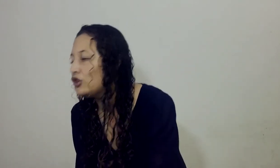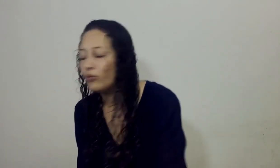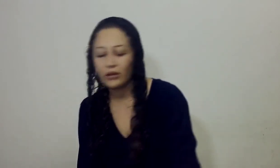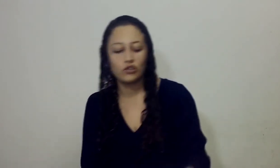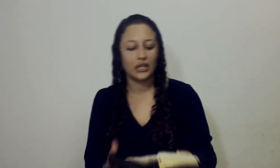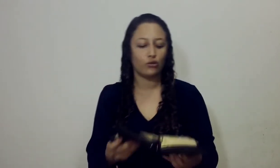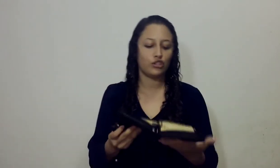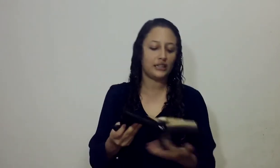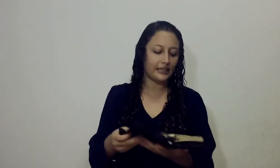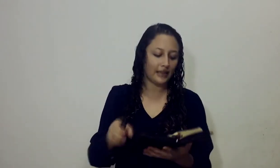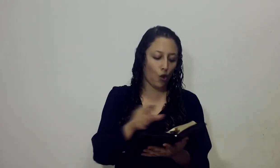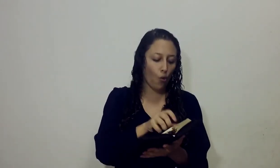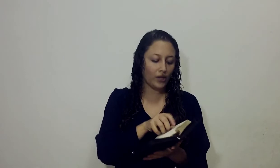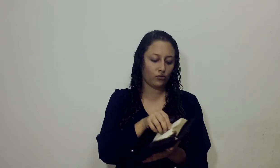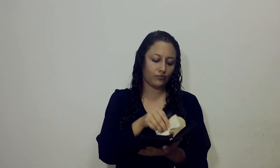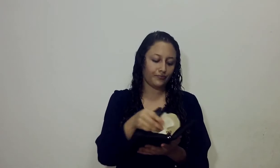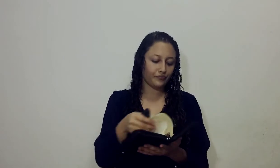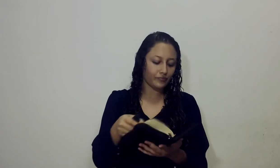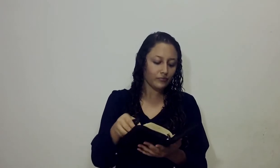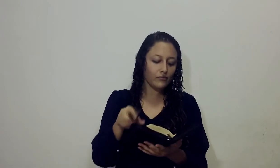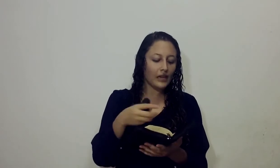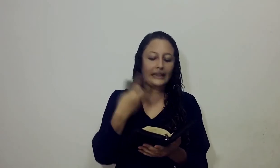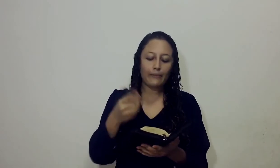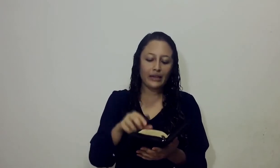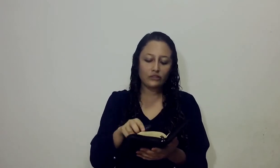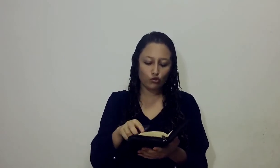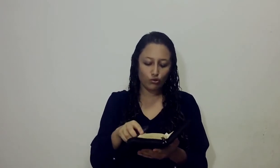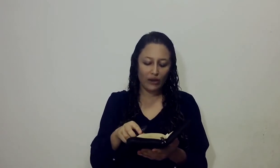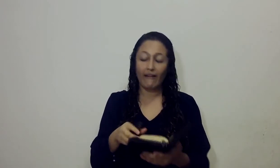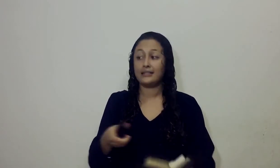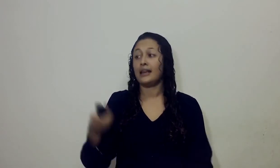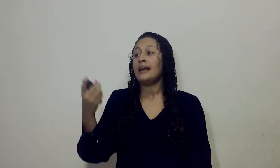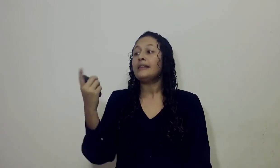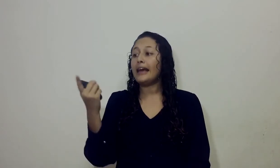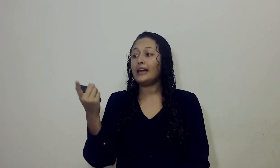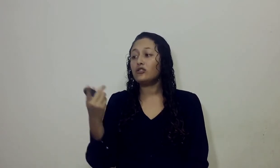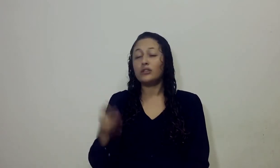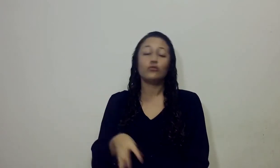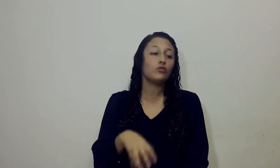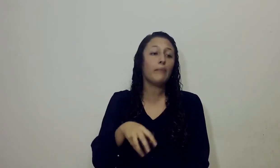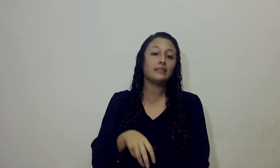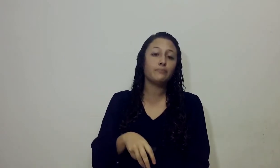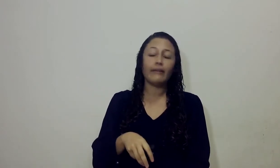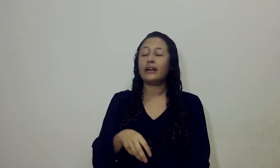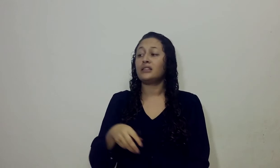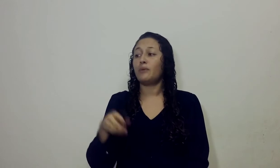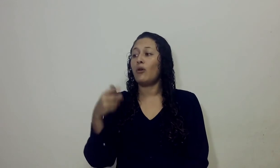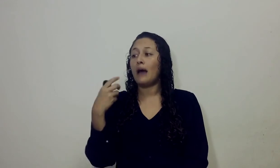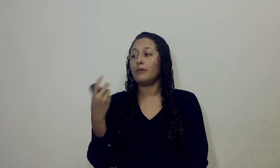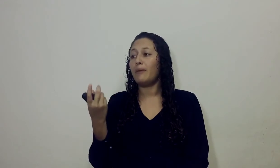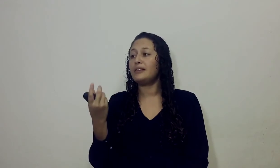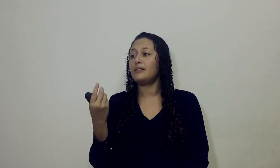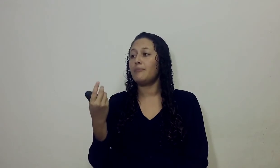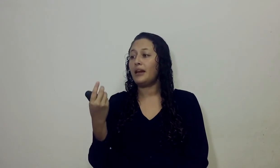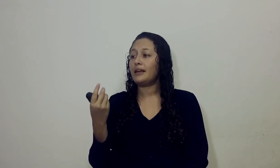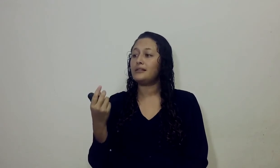En números 1434 Que también Esto es una base De hecho Estos son bases Bíblicas Pero